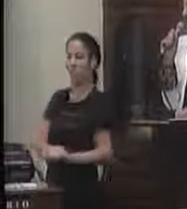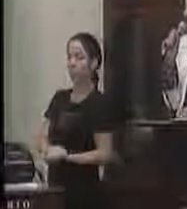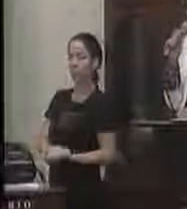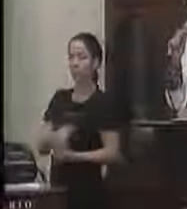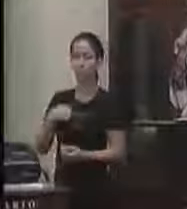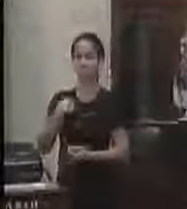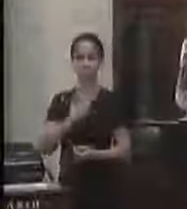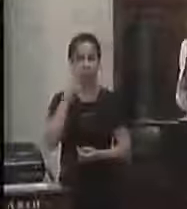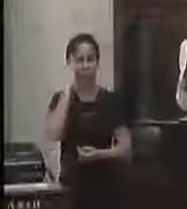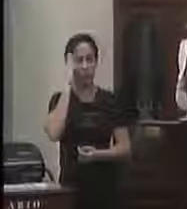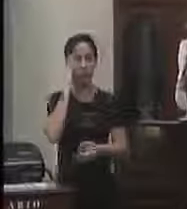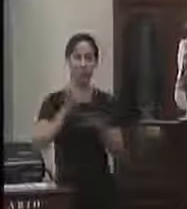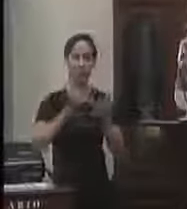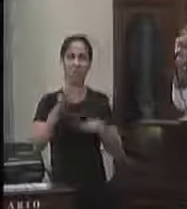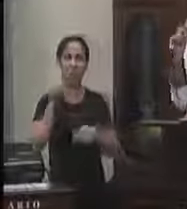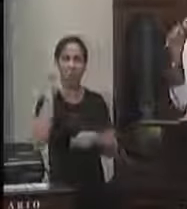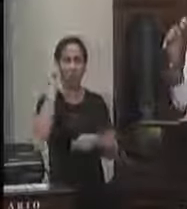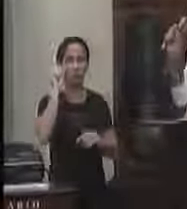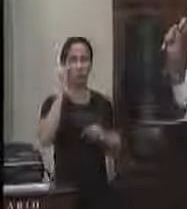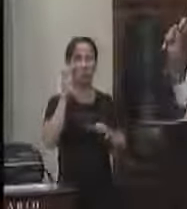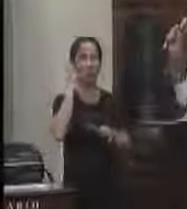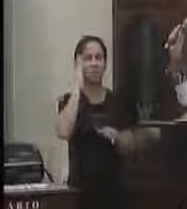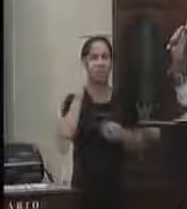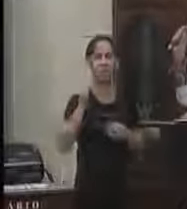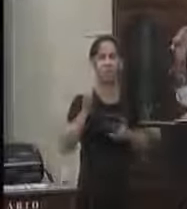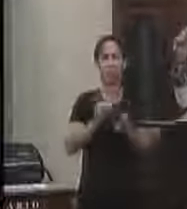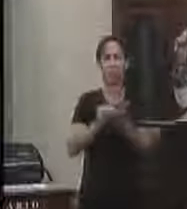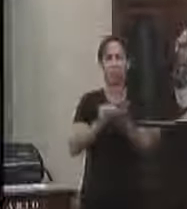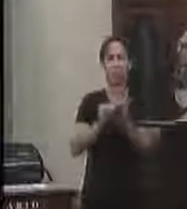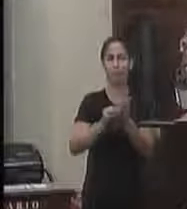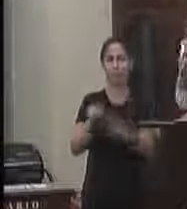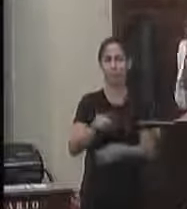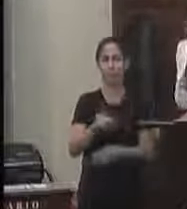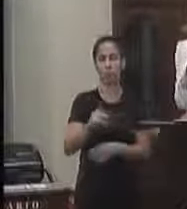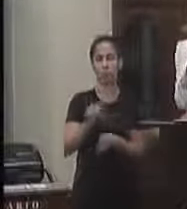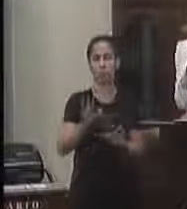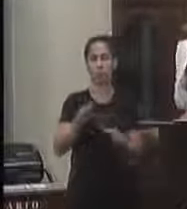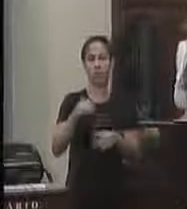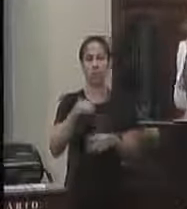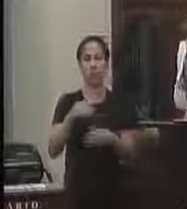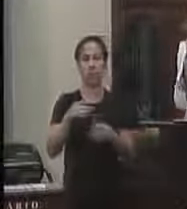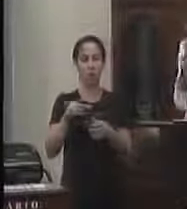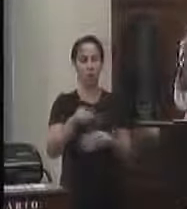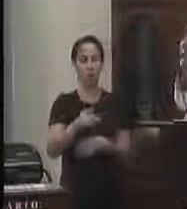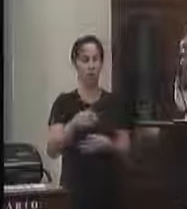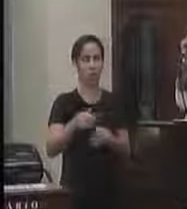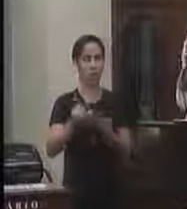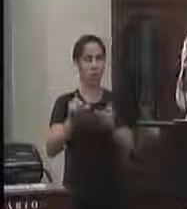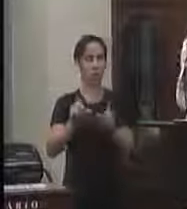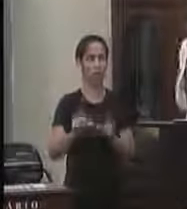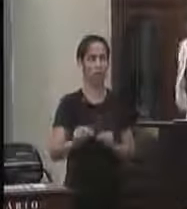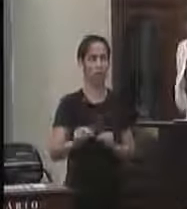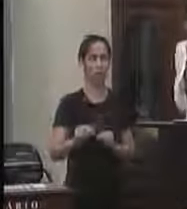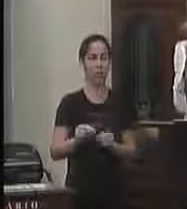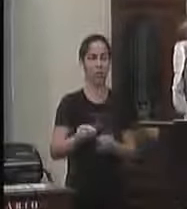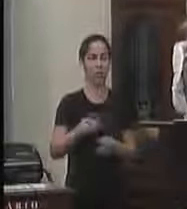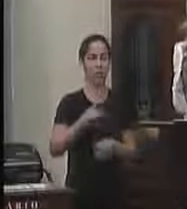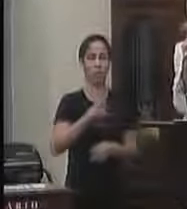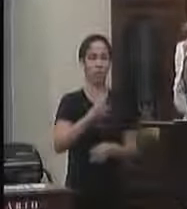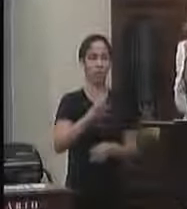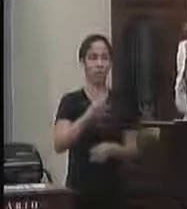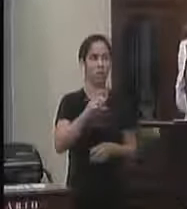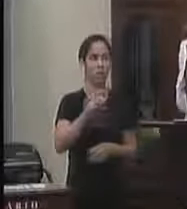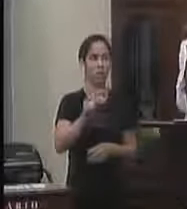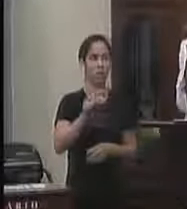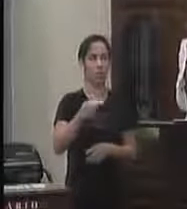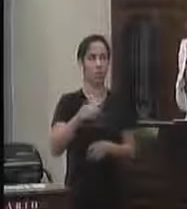previsão eu tenho o levantamento mas também a gente tem que considerar o seguinte aqueles profissionais com redução de carga horária readaptados e